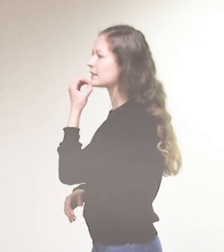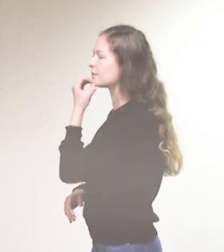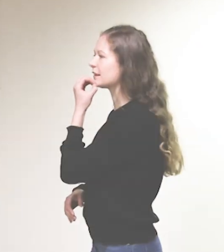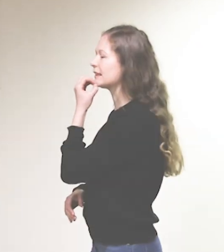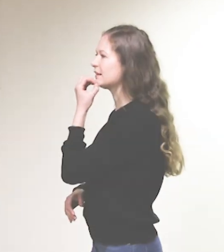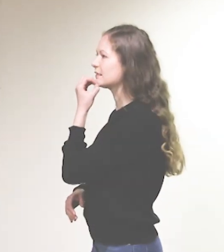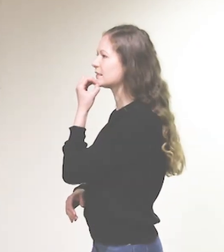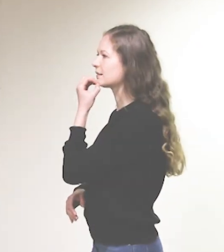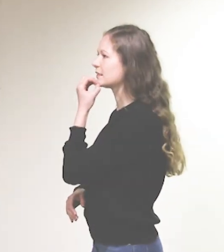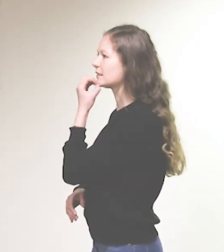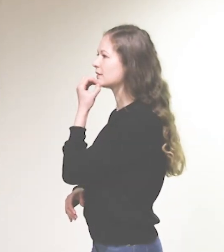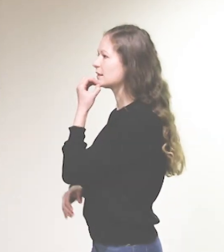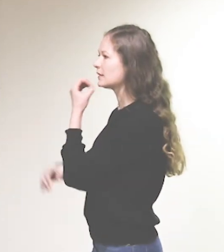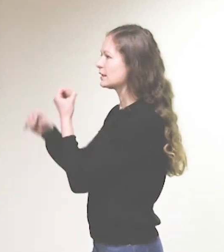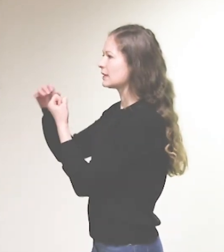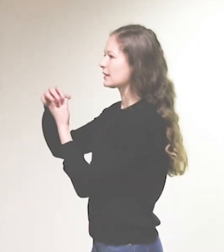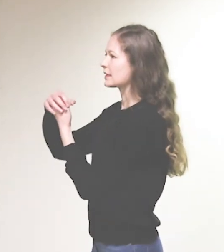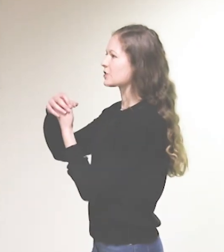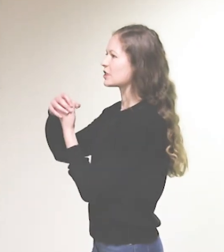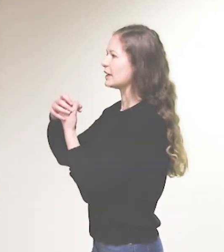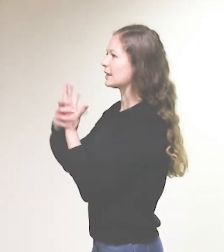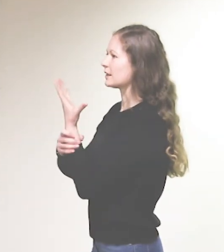Der Wille geschehe.